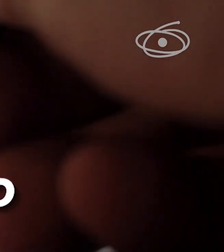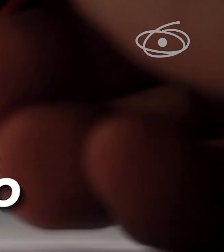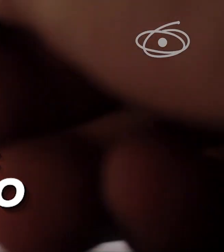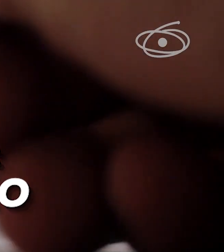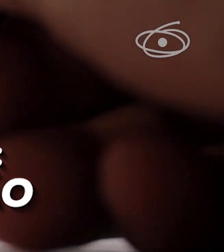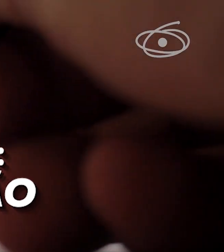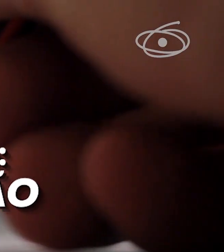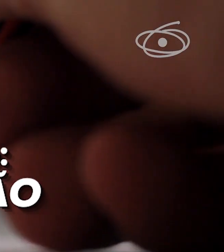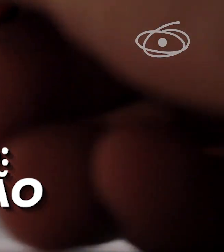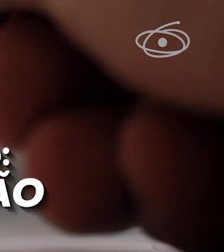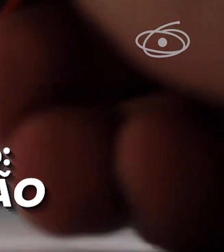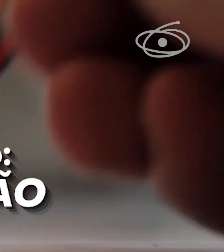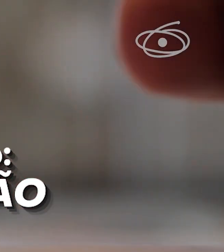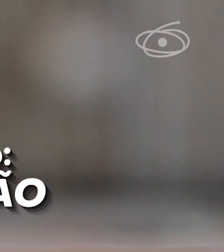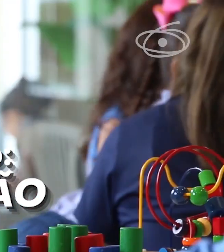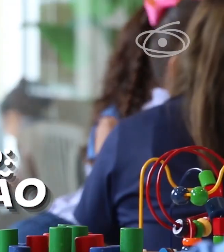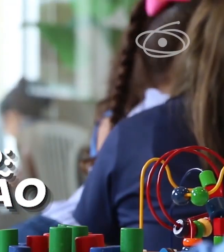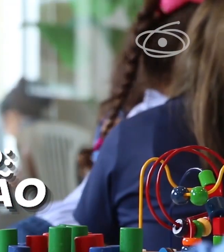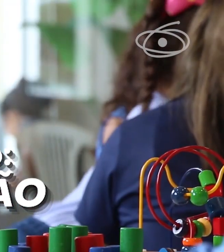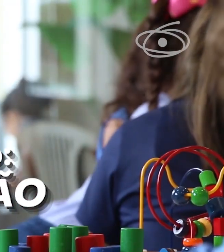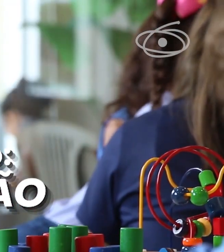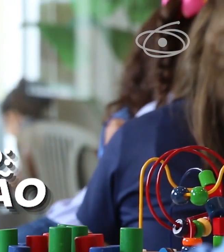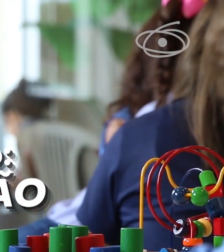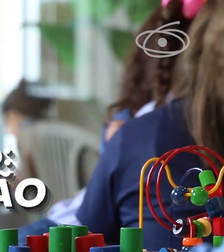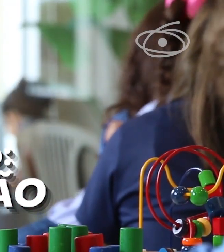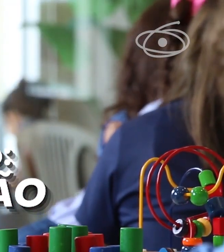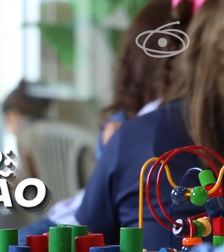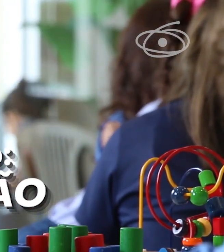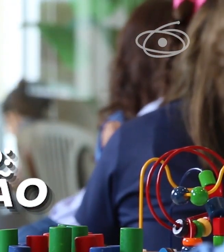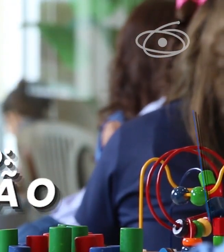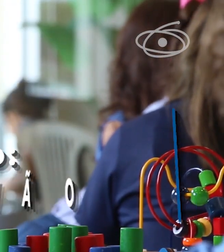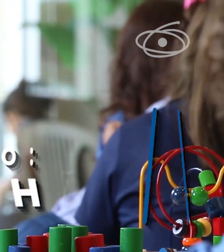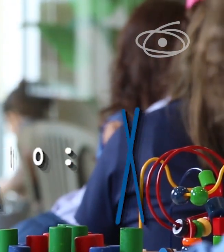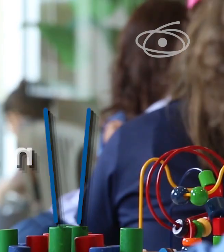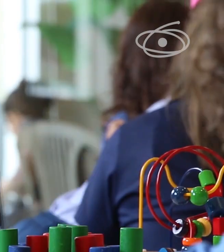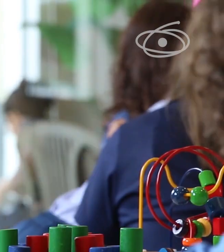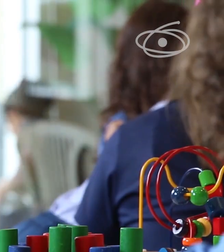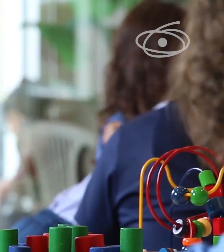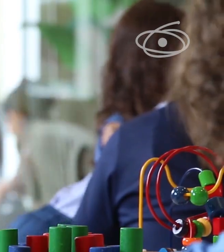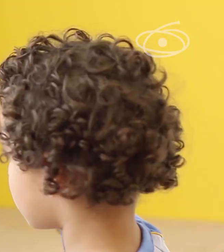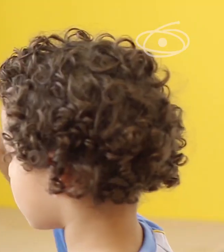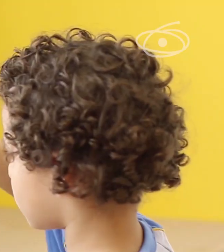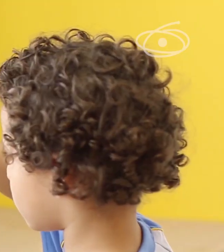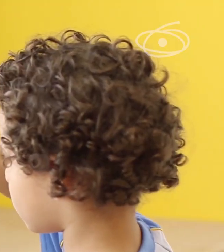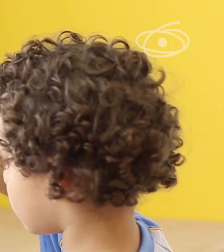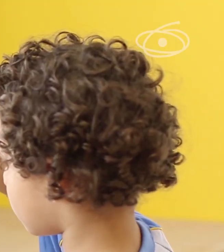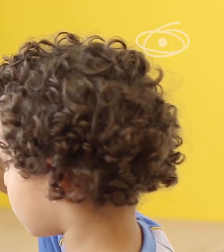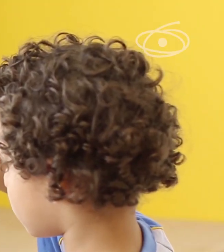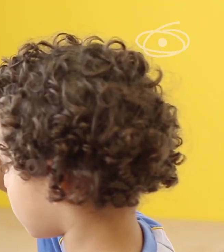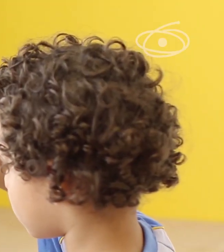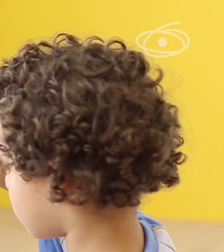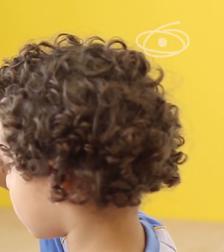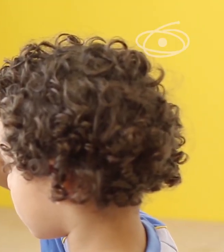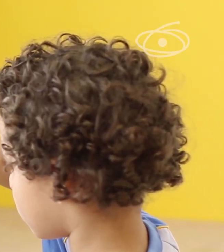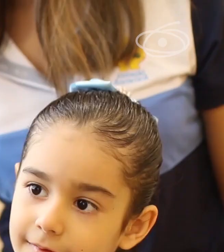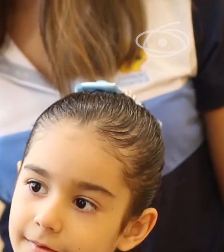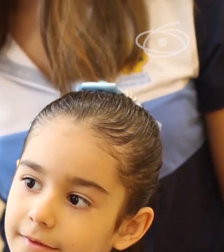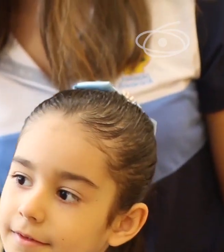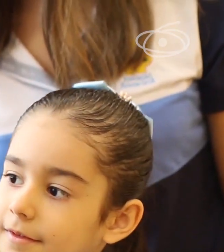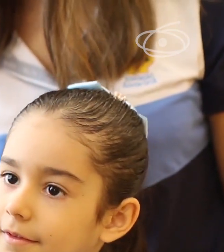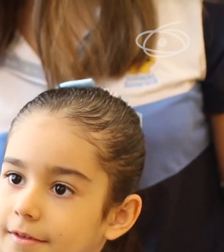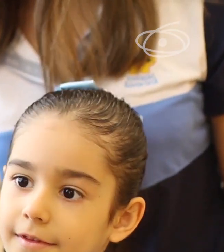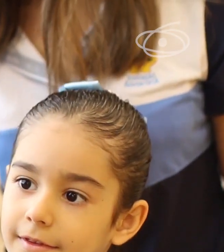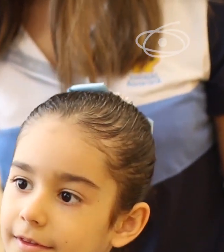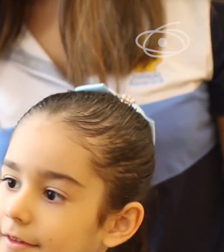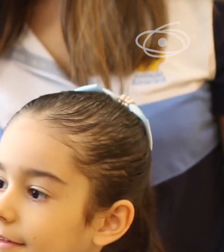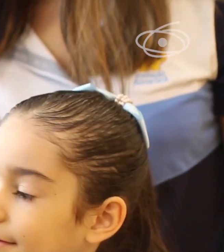oportunidade é uma iniciativa do Ministério da Educação, em parceria com a CAPES e instituições de ensino portuguesas. O